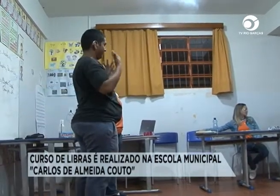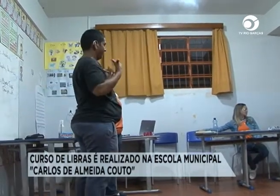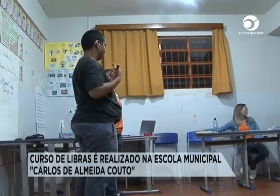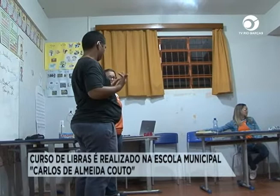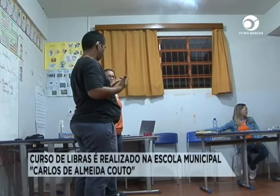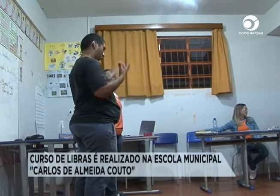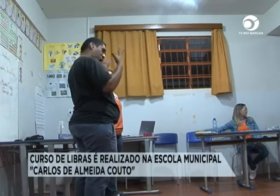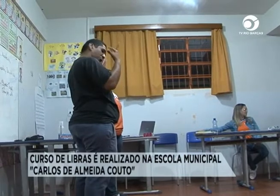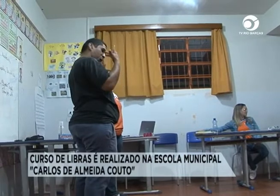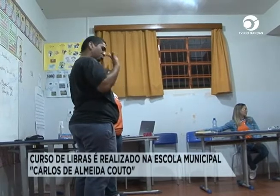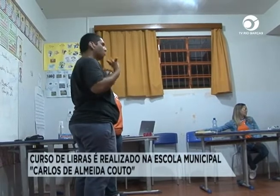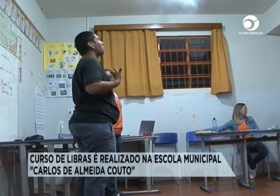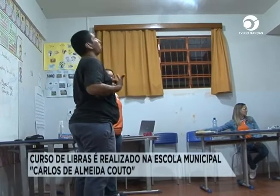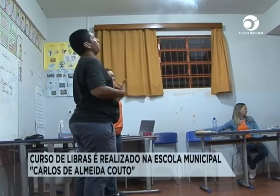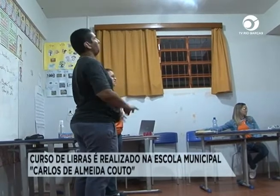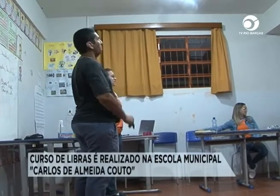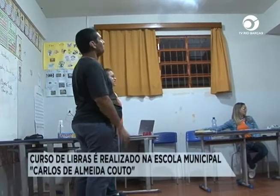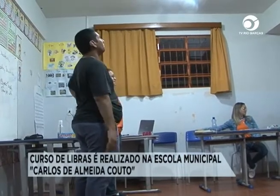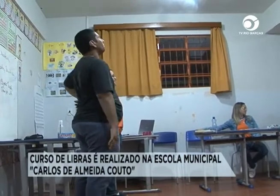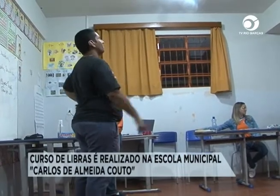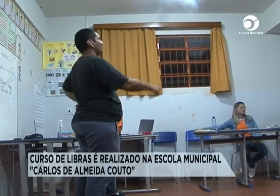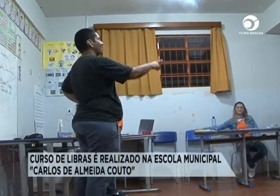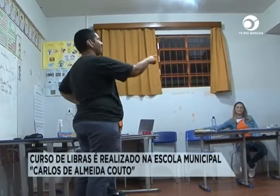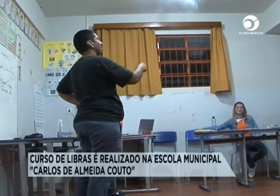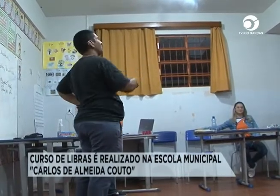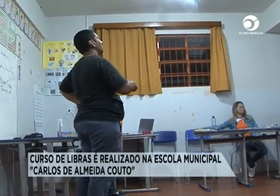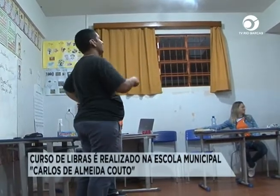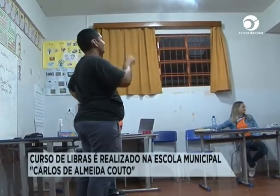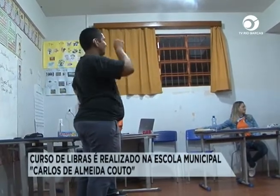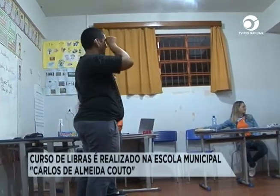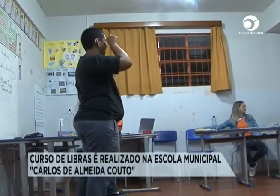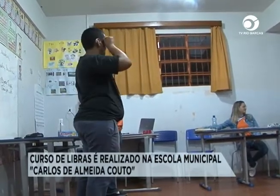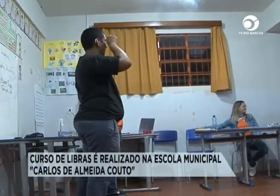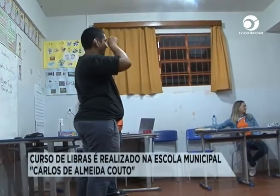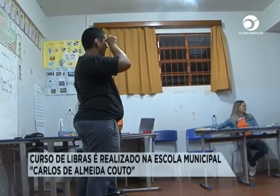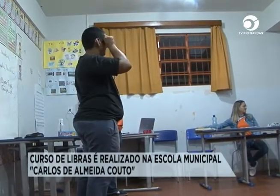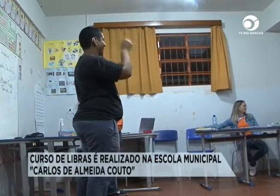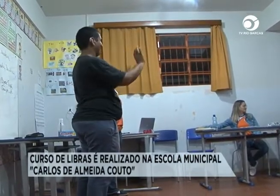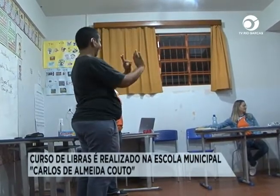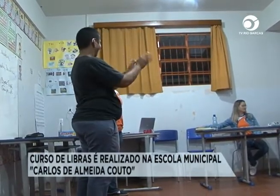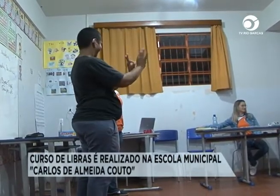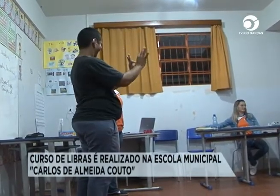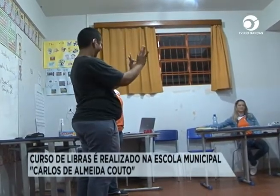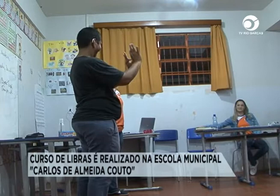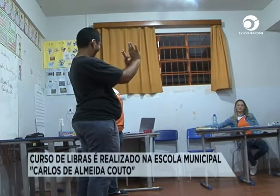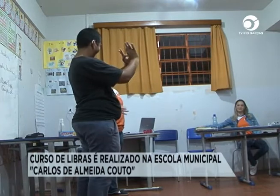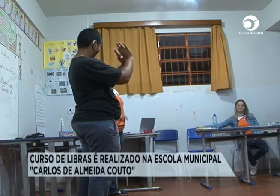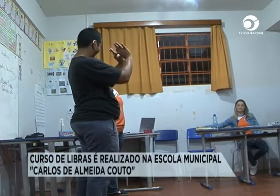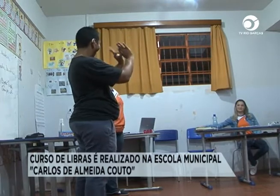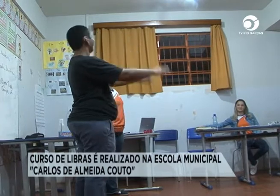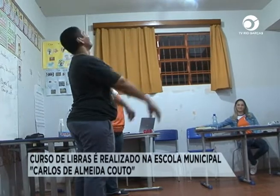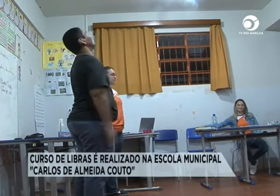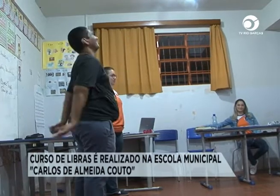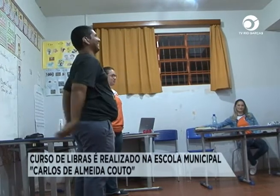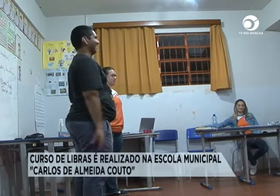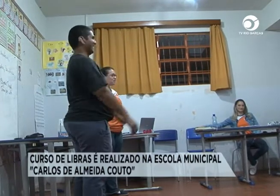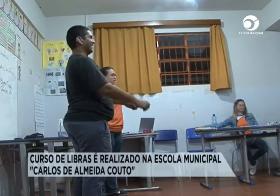e executar isso. As pessoas procuram a comunicação e precisam melhorar essa comunicação.